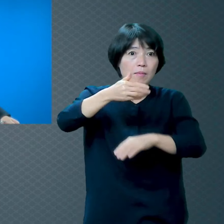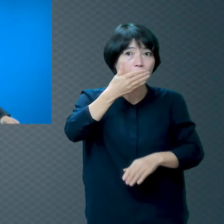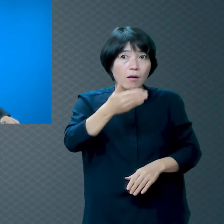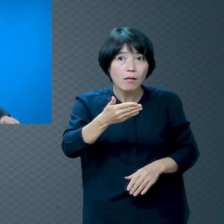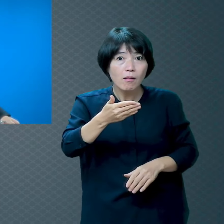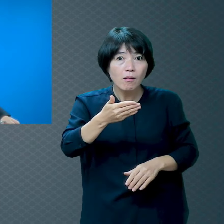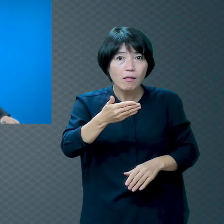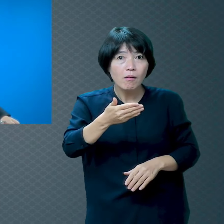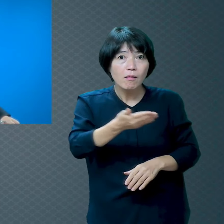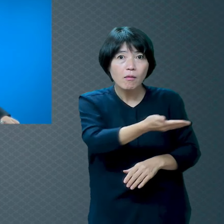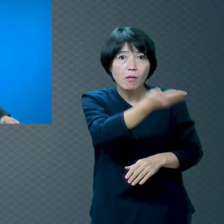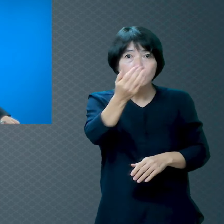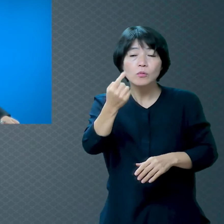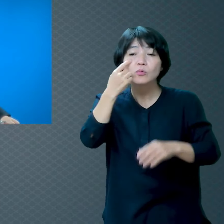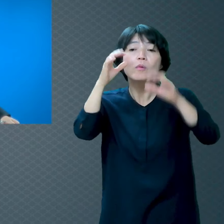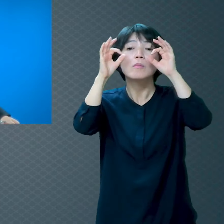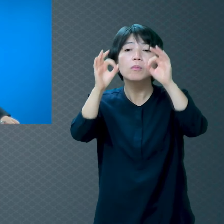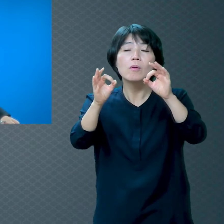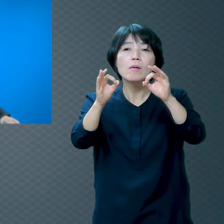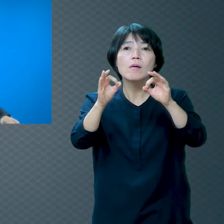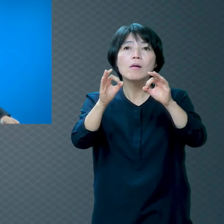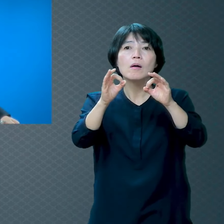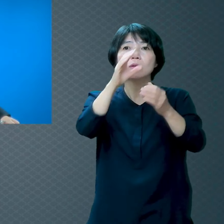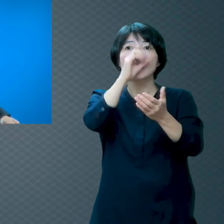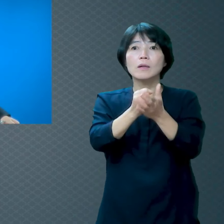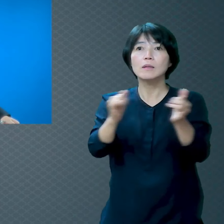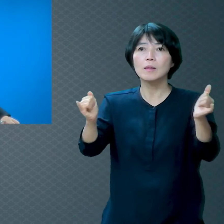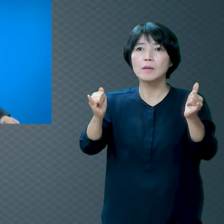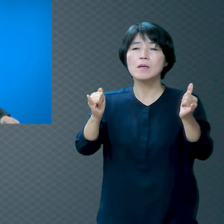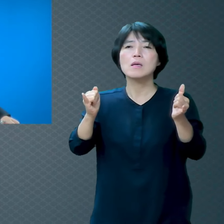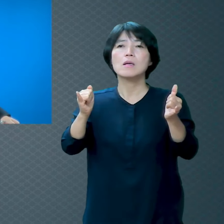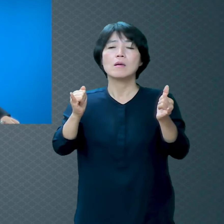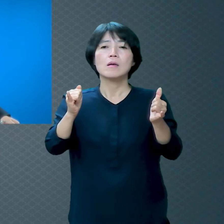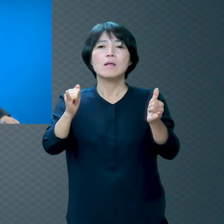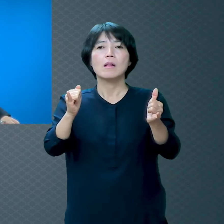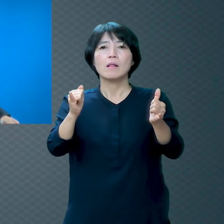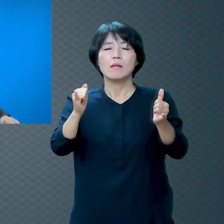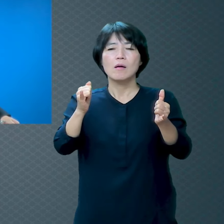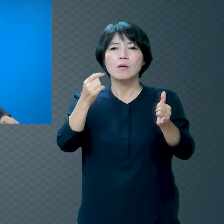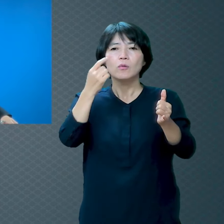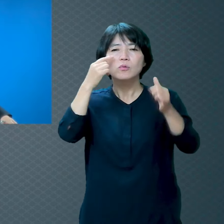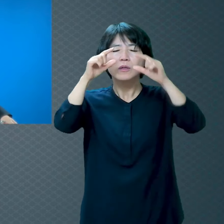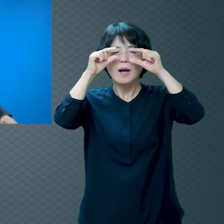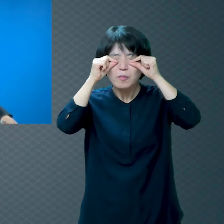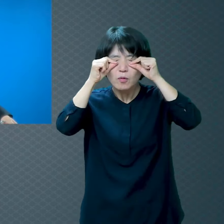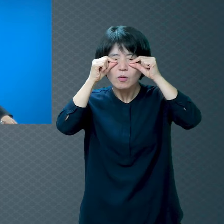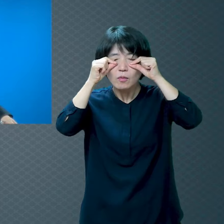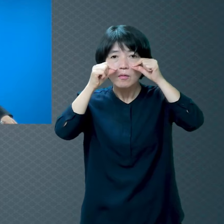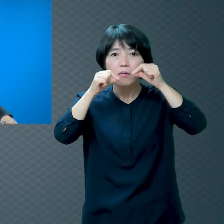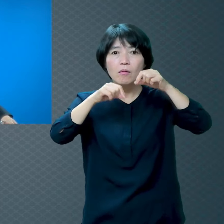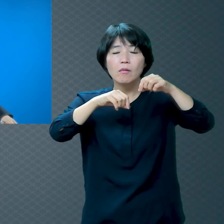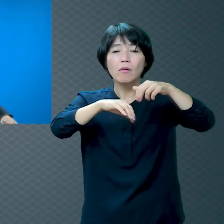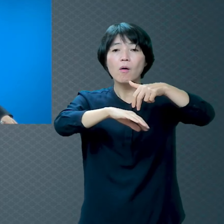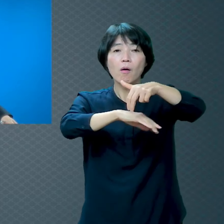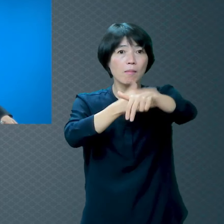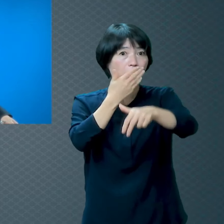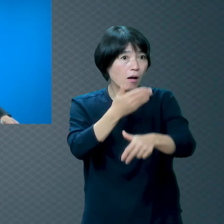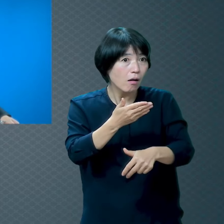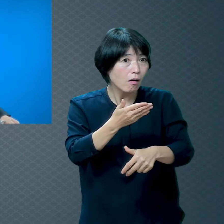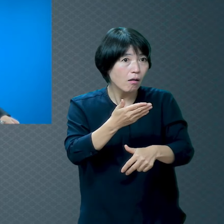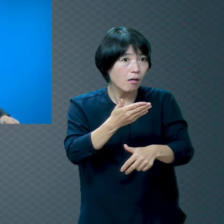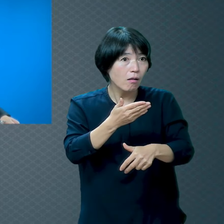오늘 가실 때 한번 실험해봐요 멀쩡하게 보이는 사람이 눈 감고 걸어가려고 해봐요 그때부터